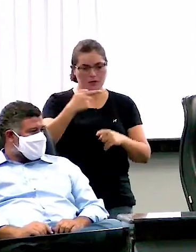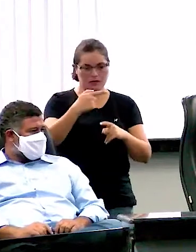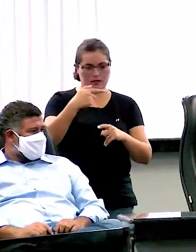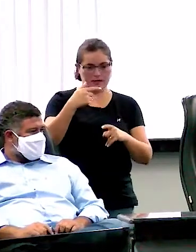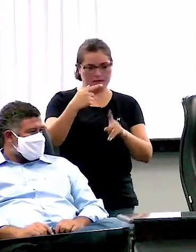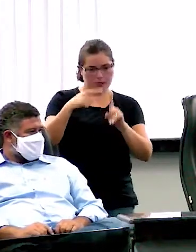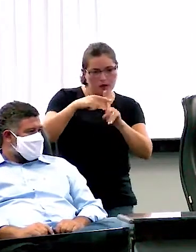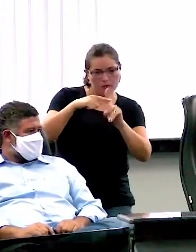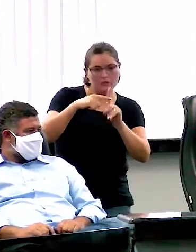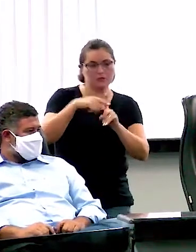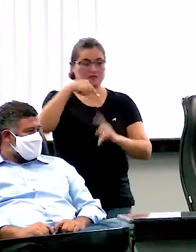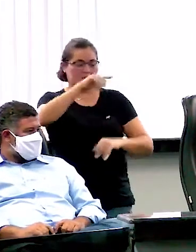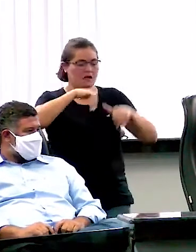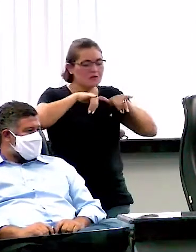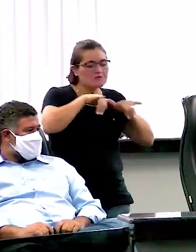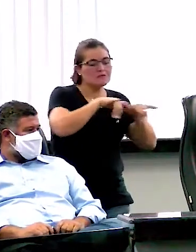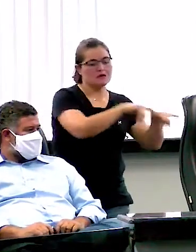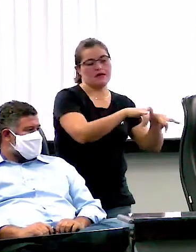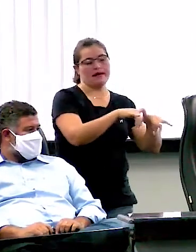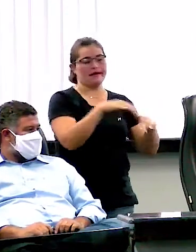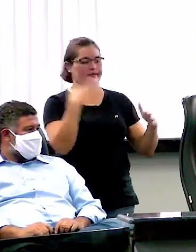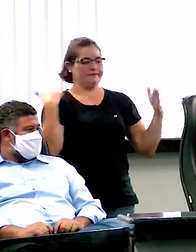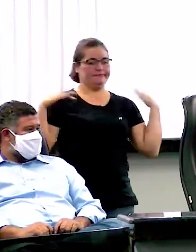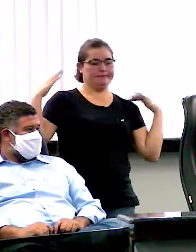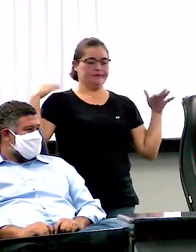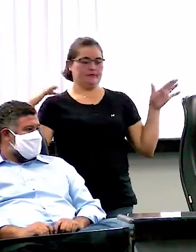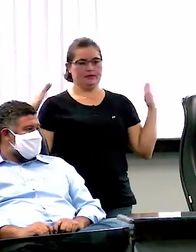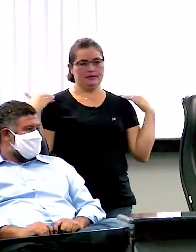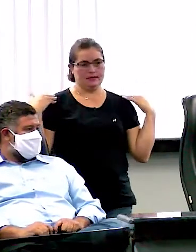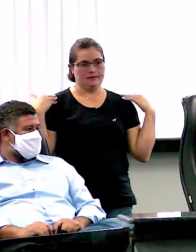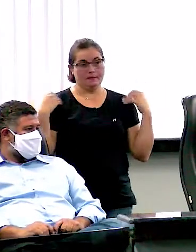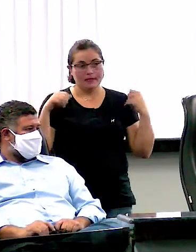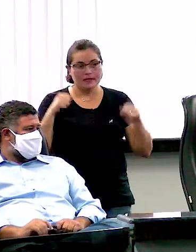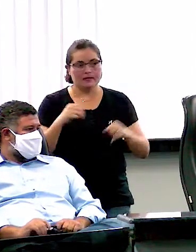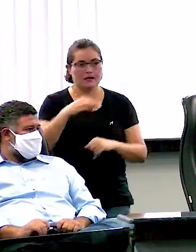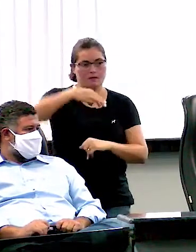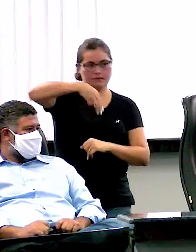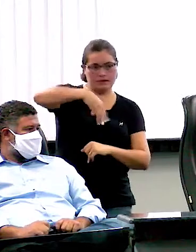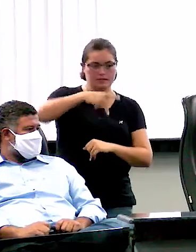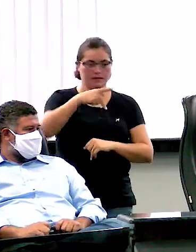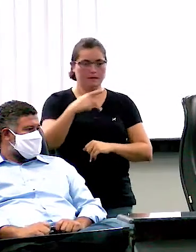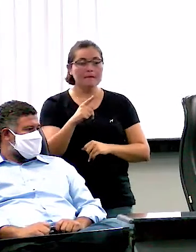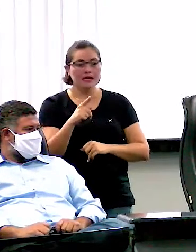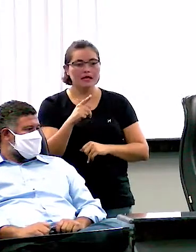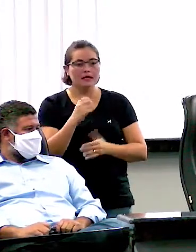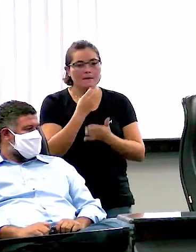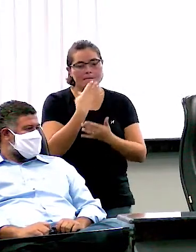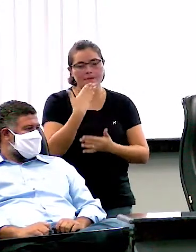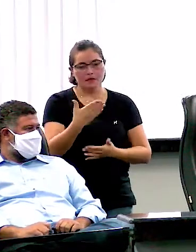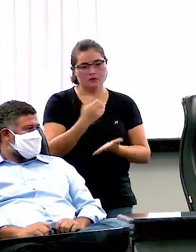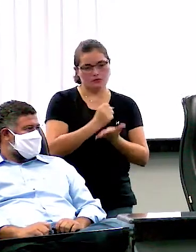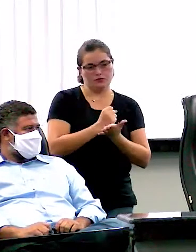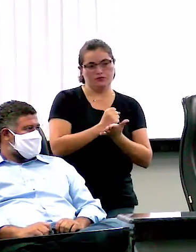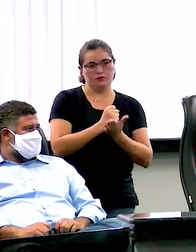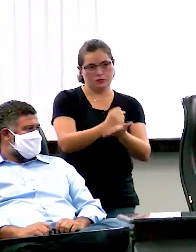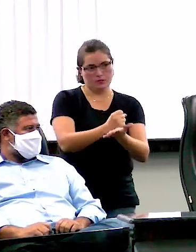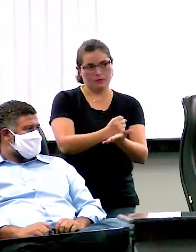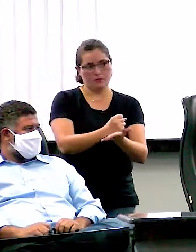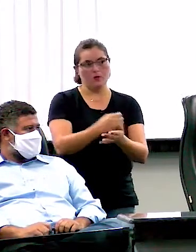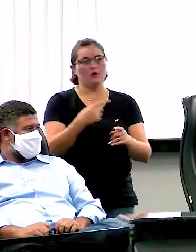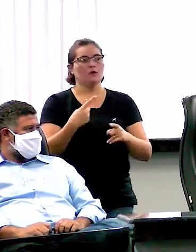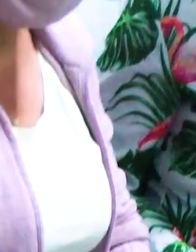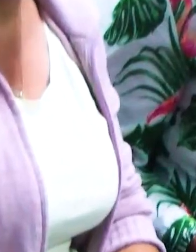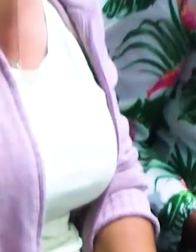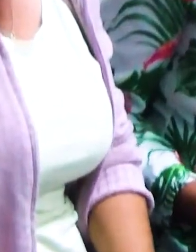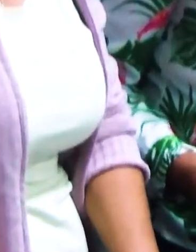estão furando a quarentena. Nós estamos fazendo trabalho em conjunto com o Ministério Público, a PM, para que nos auxilie em relação a isso. Tem sido